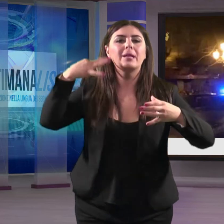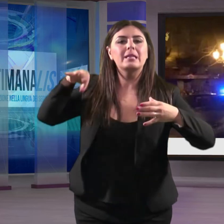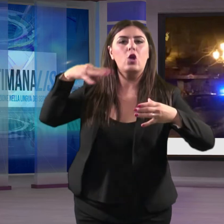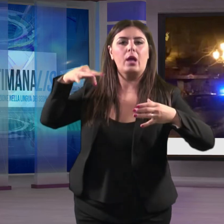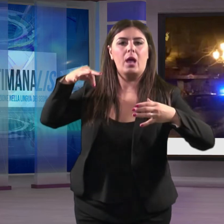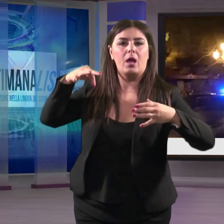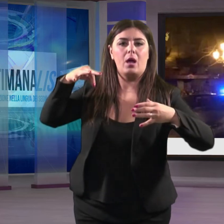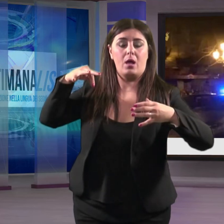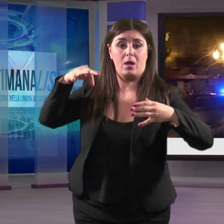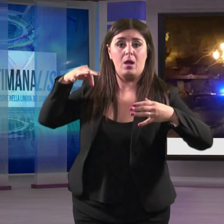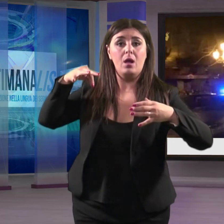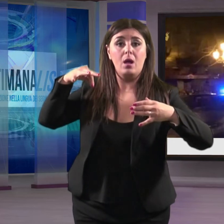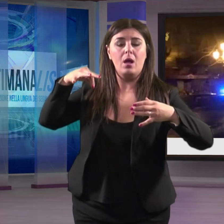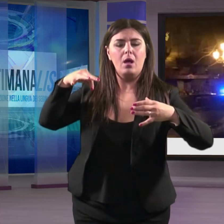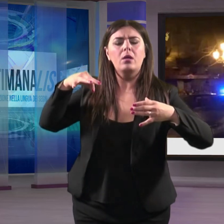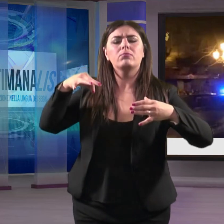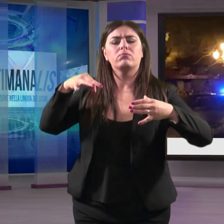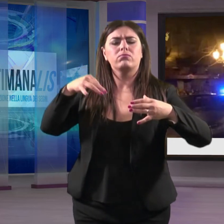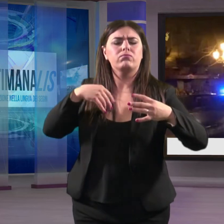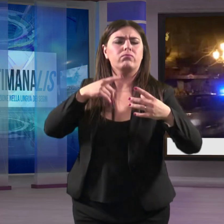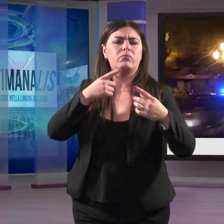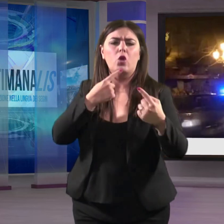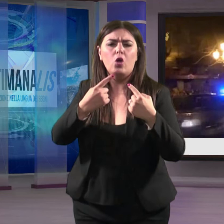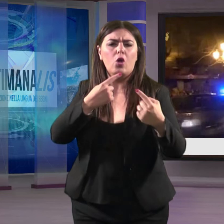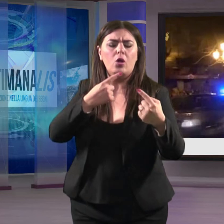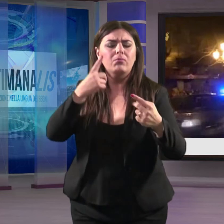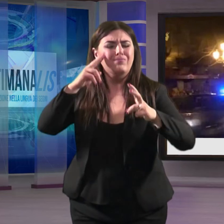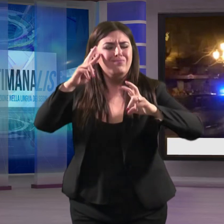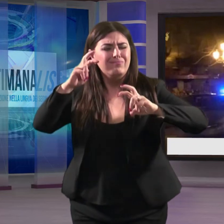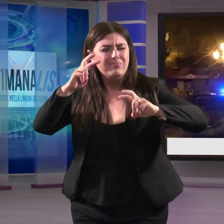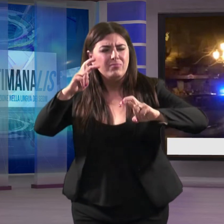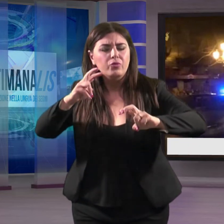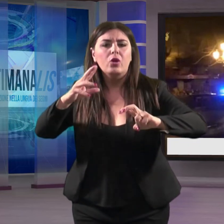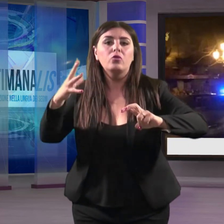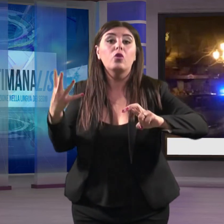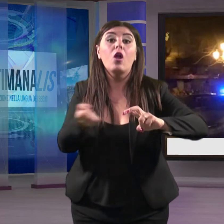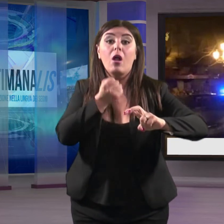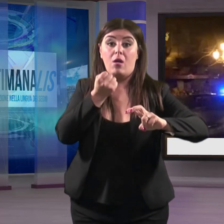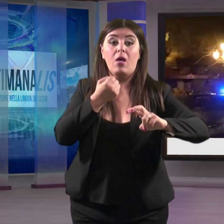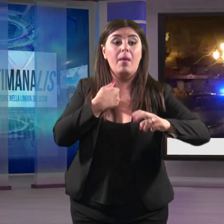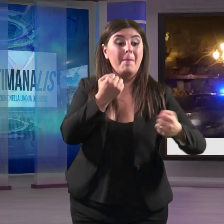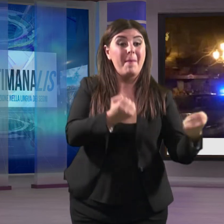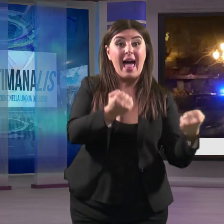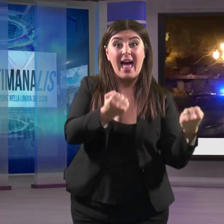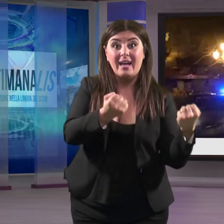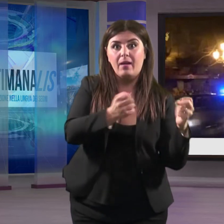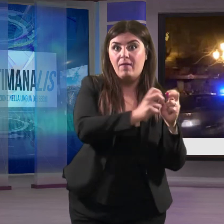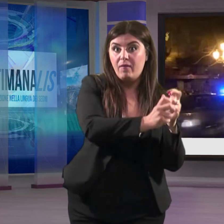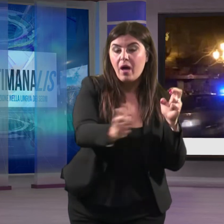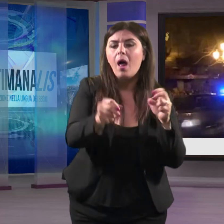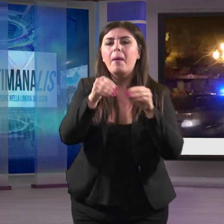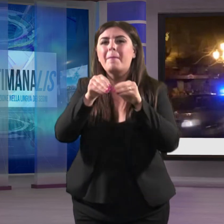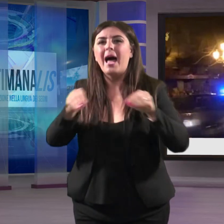A seguito dei necessari riscontri durante le indagini sono stati numerosi i veicoli e il materiale